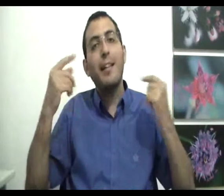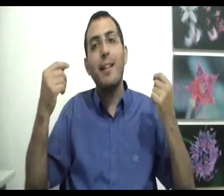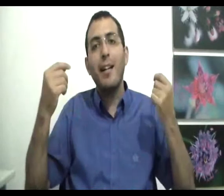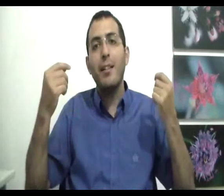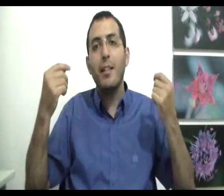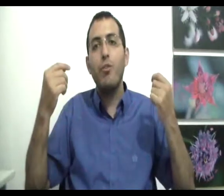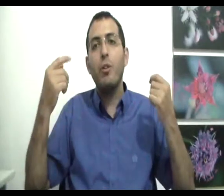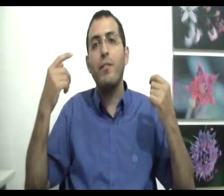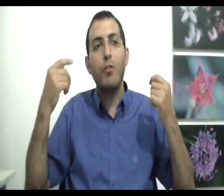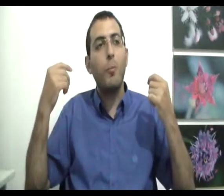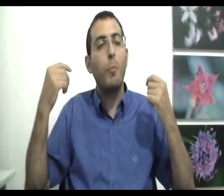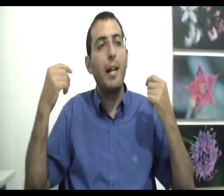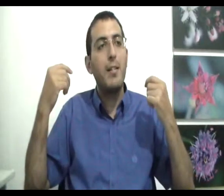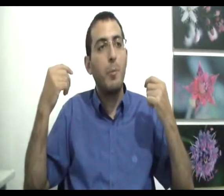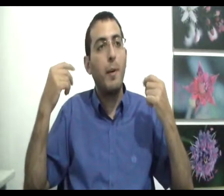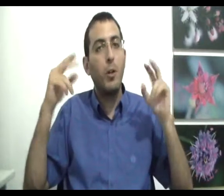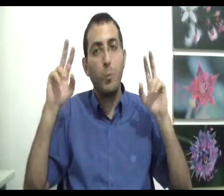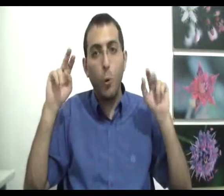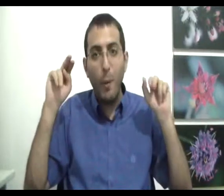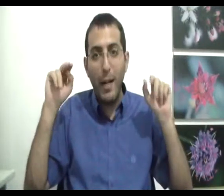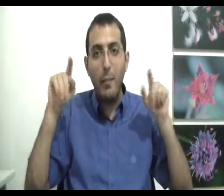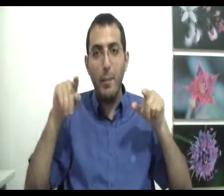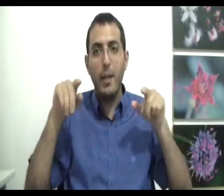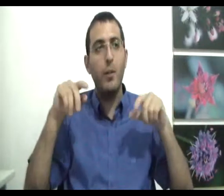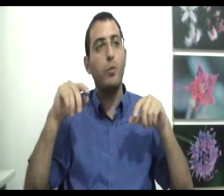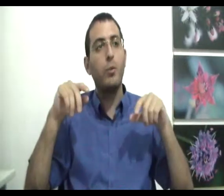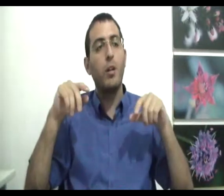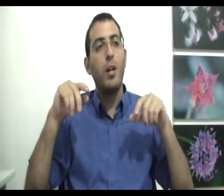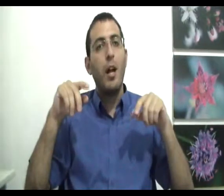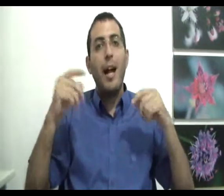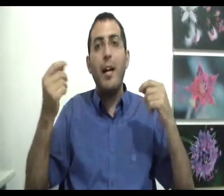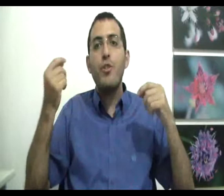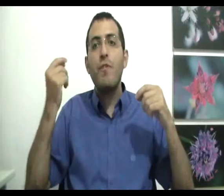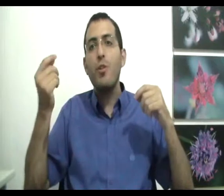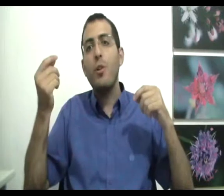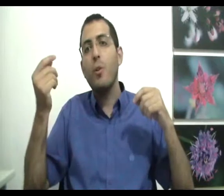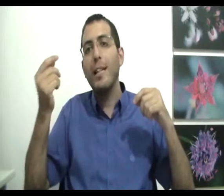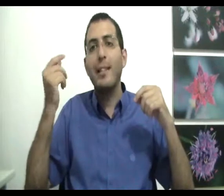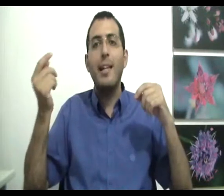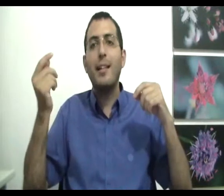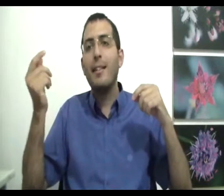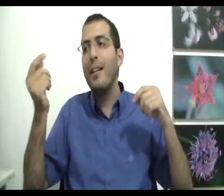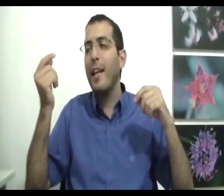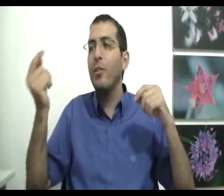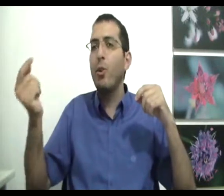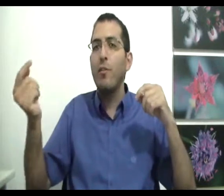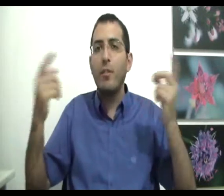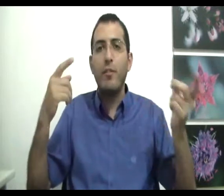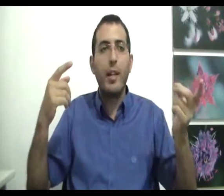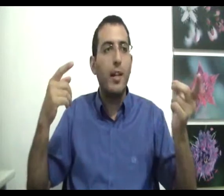קטן יש עוד דבר שמוגבל אצלו במרכאות. מוגבל במרכאות. החשיבה שלו. אצל ילד קטן אין טוב ורע.